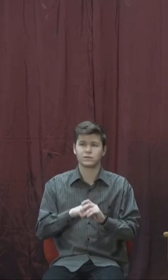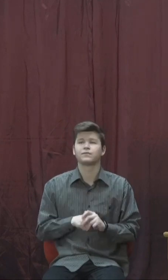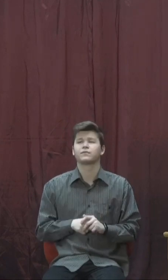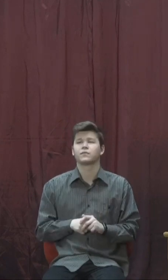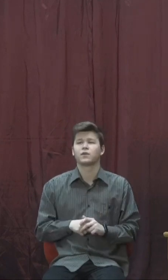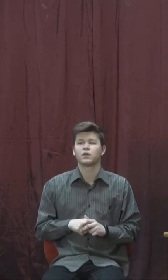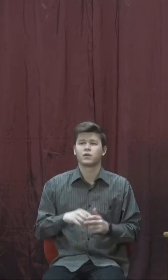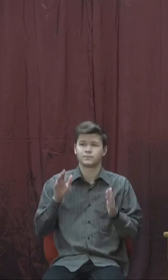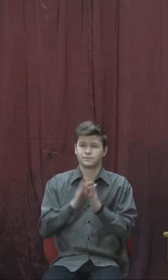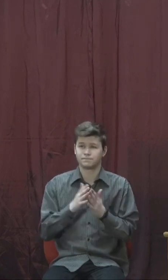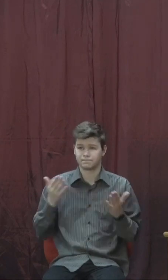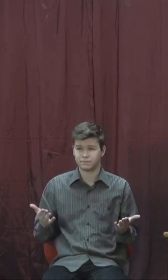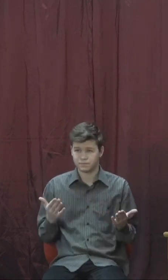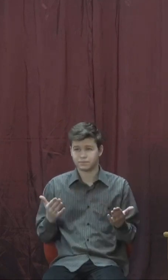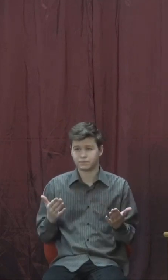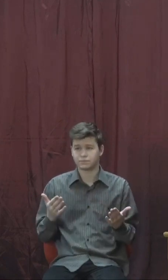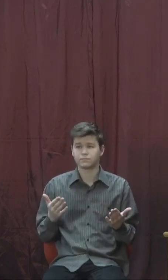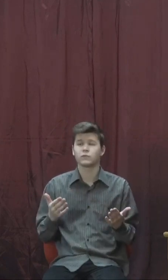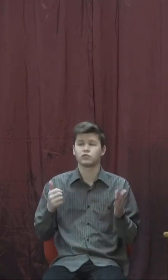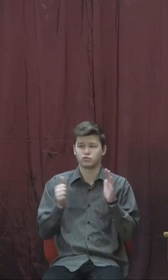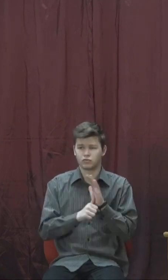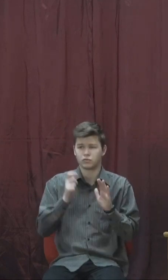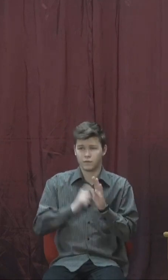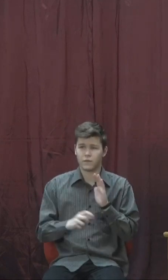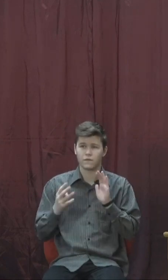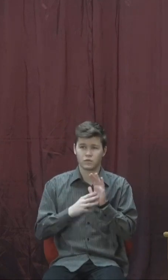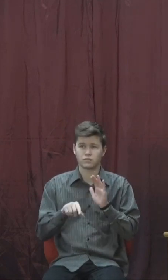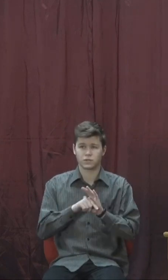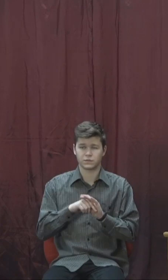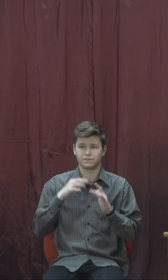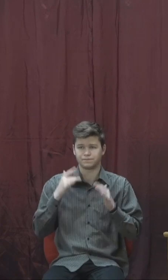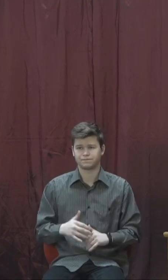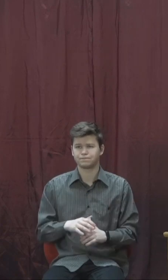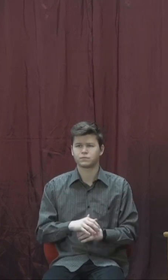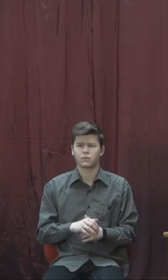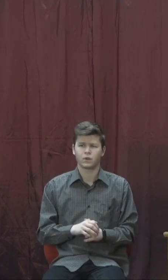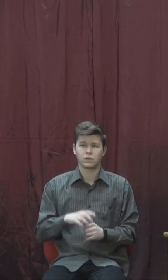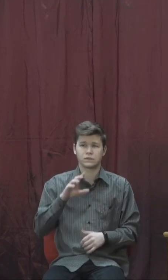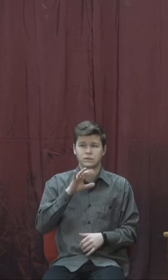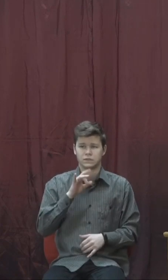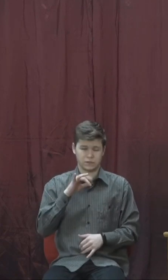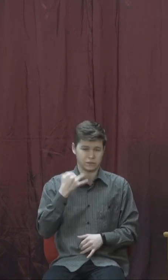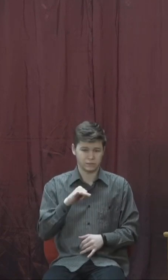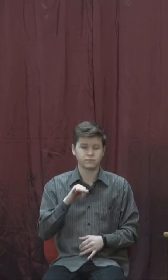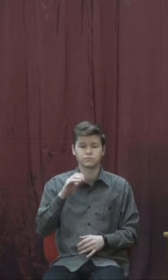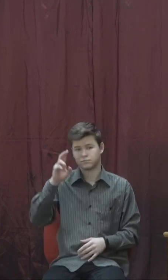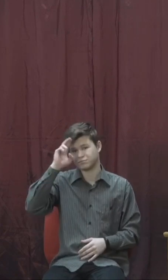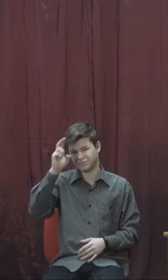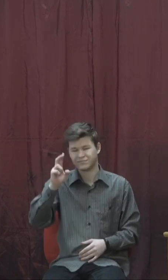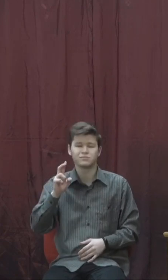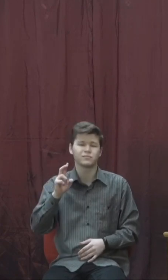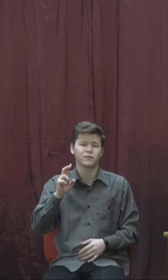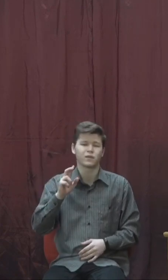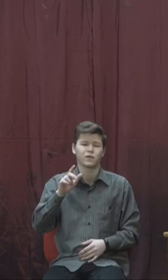другу книгу царів. Шостий розділ, восьмий вірш і нижче. Сирійський цар. Оповідається